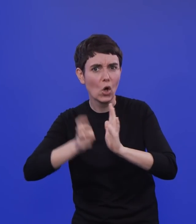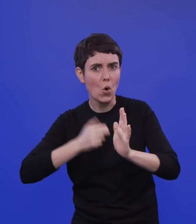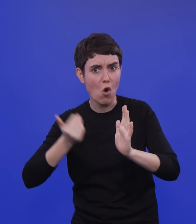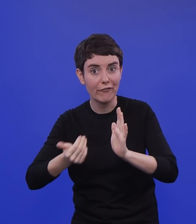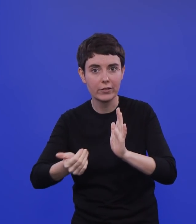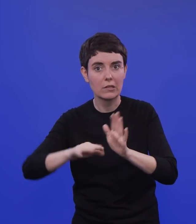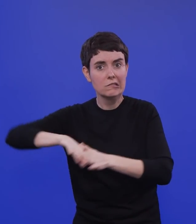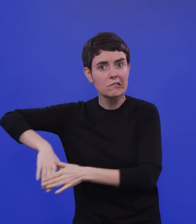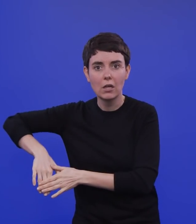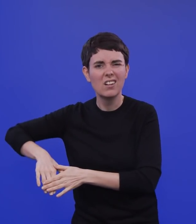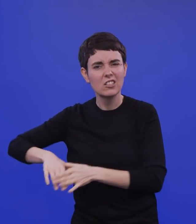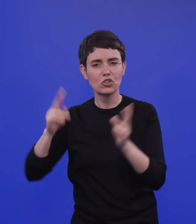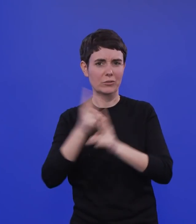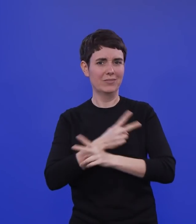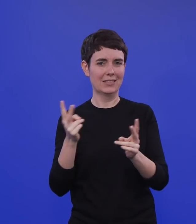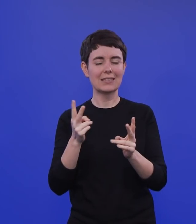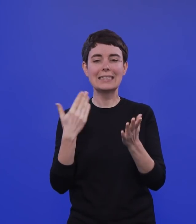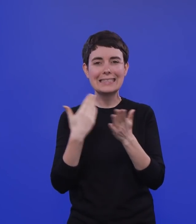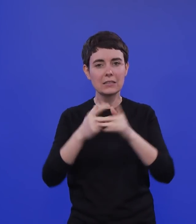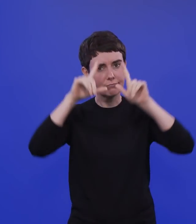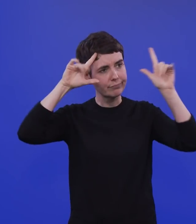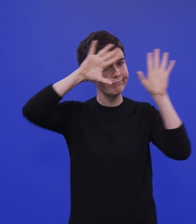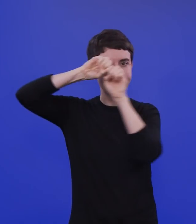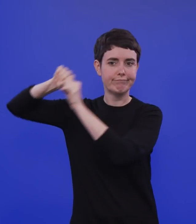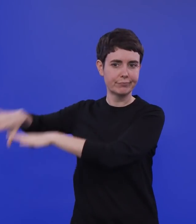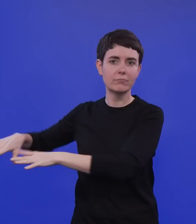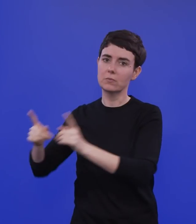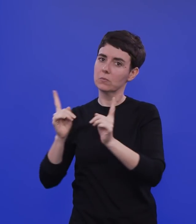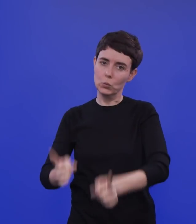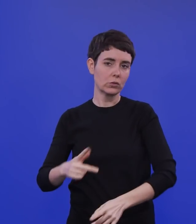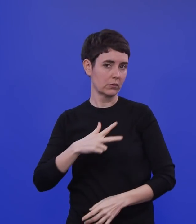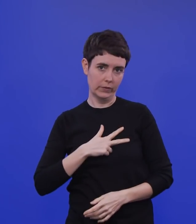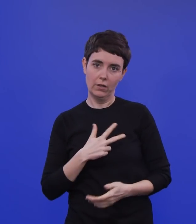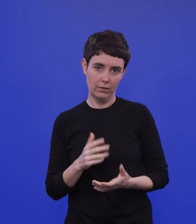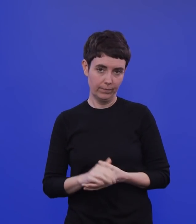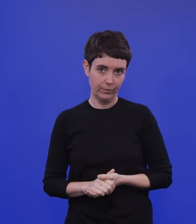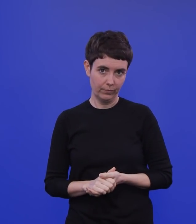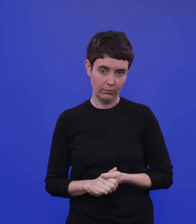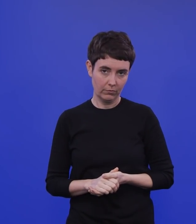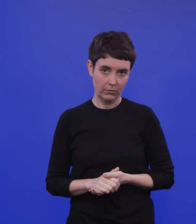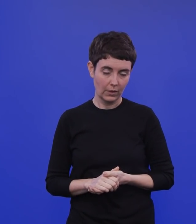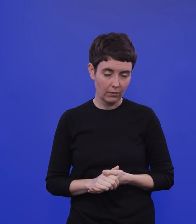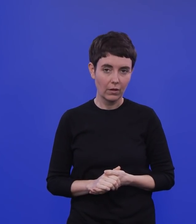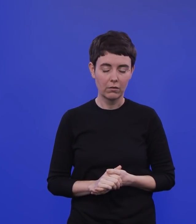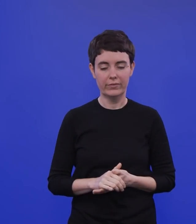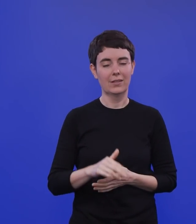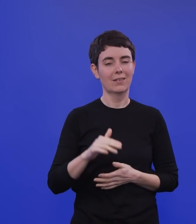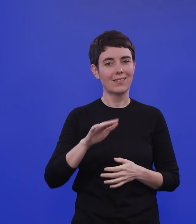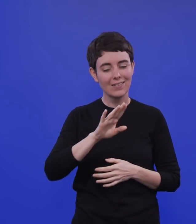vor sind. Also dass man dieses Infektionsgeschehen im Prinzip so ein bisschen ausklammert, sondern im Gegenteil. Man muss sagen, das